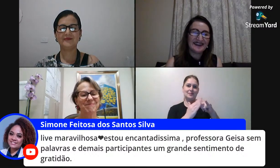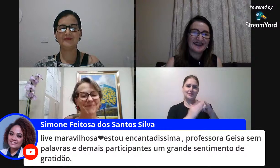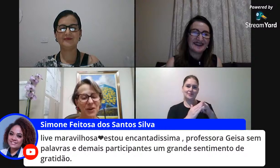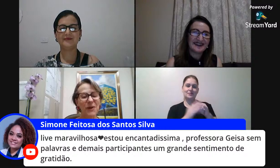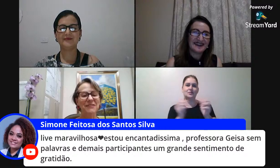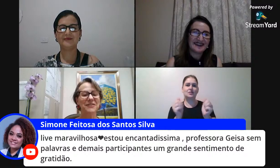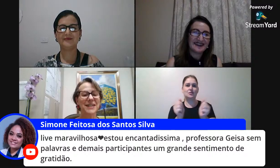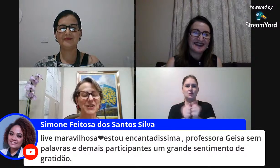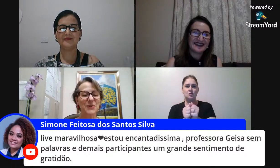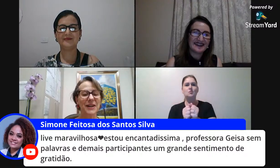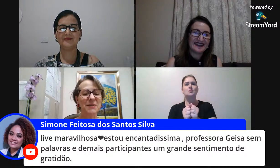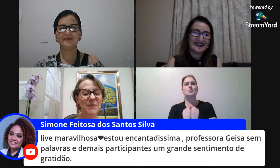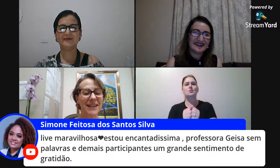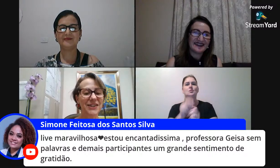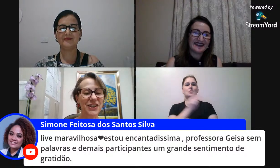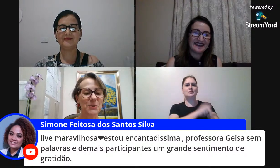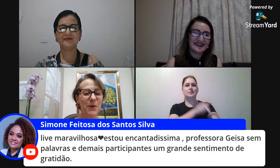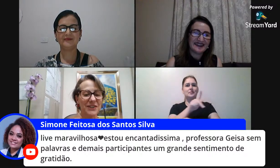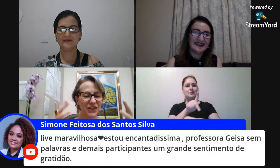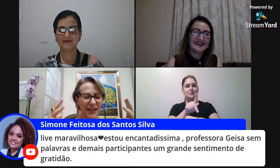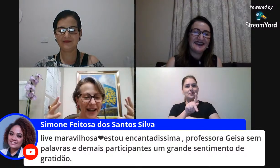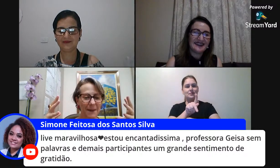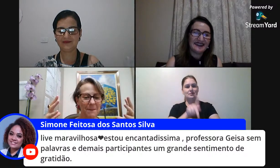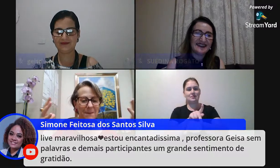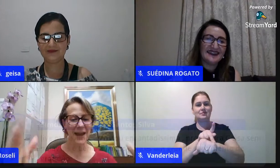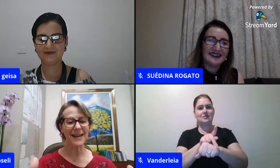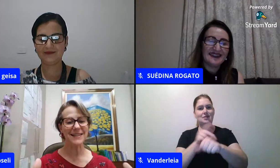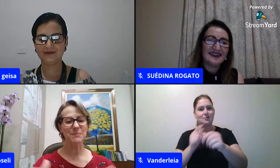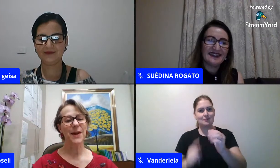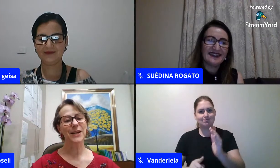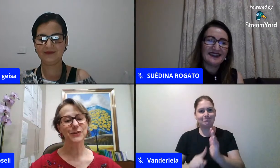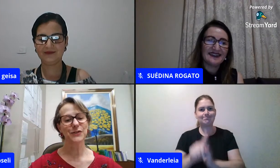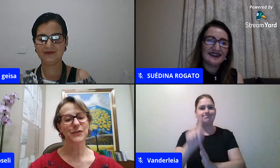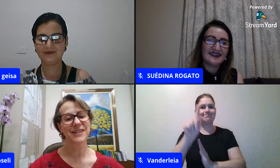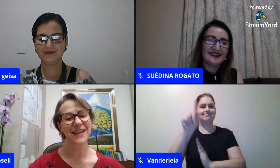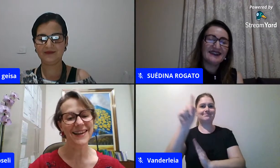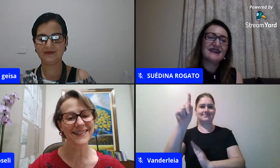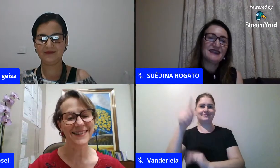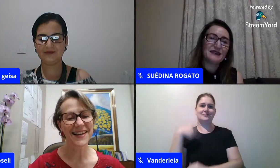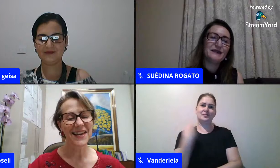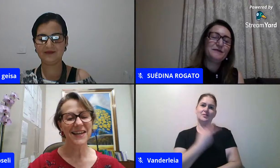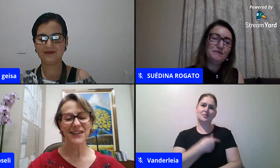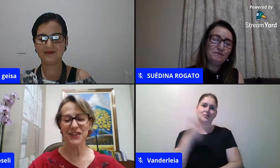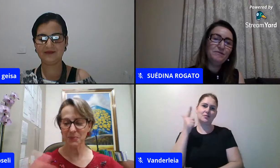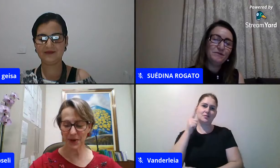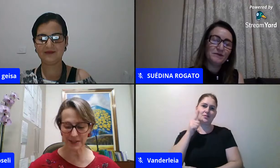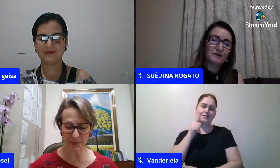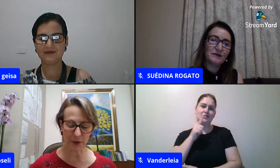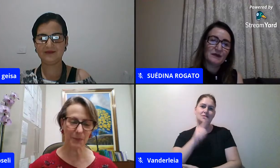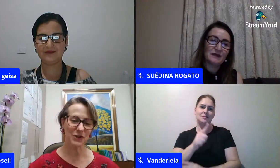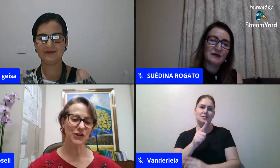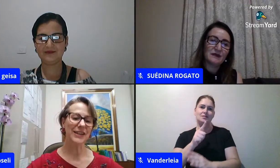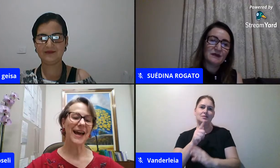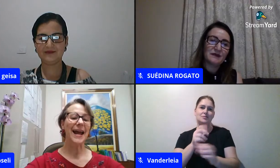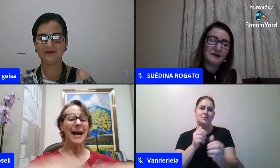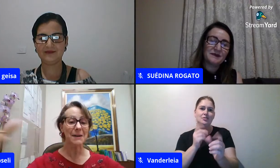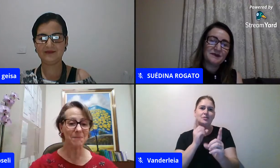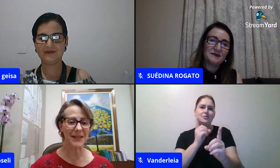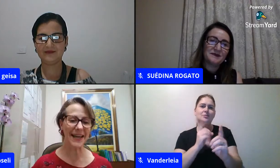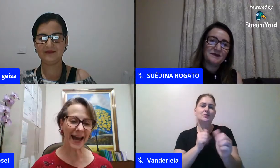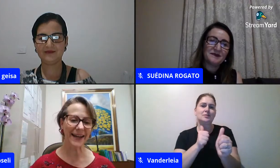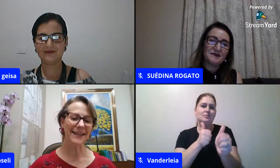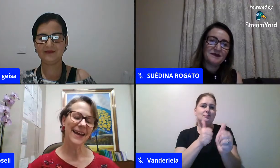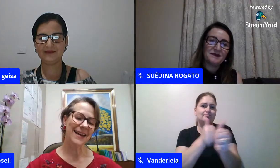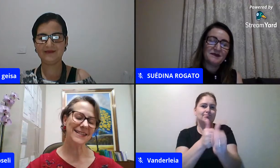um avanço aí para que a gente possa chegar mais perto de vocês e que a gente possa proporcionar